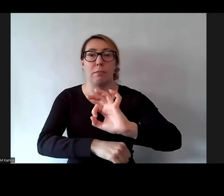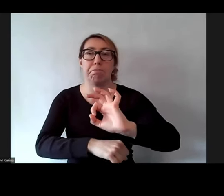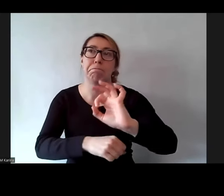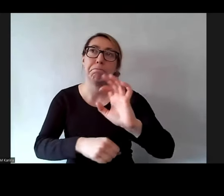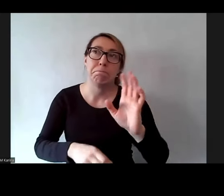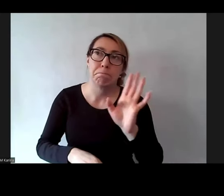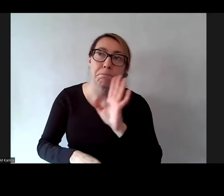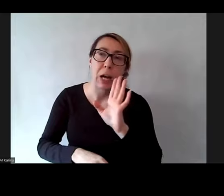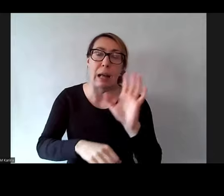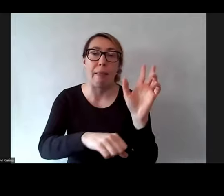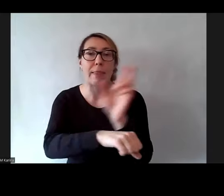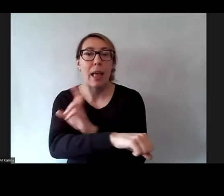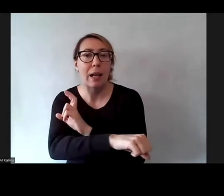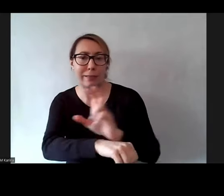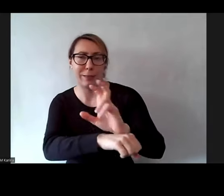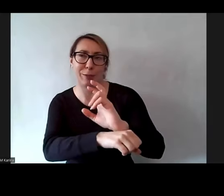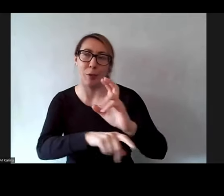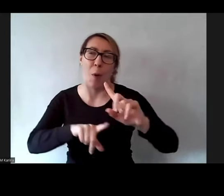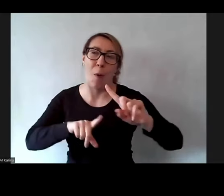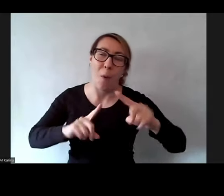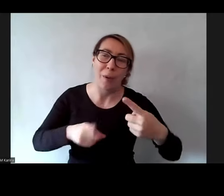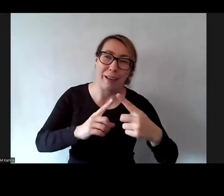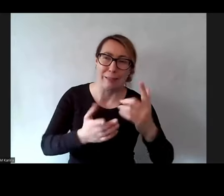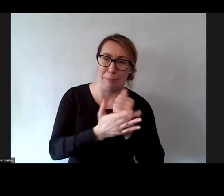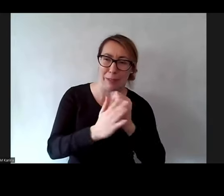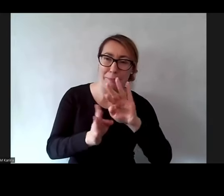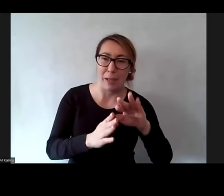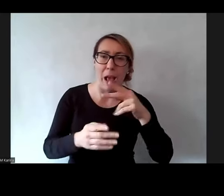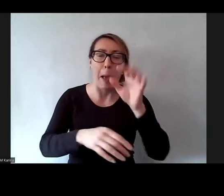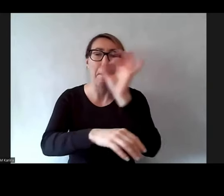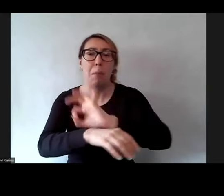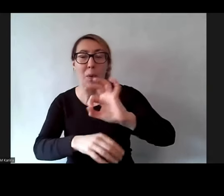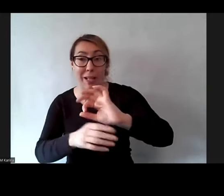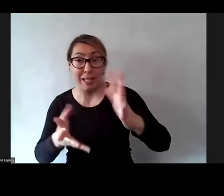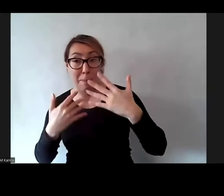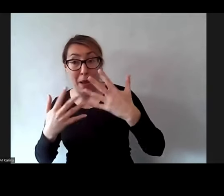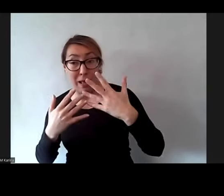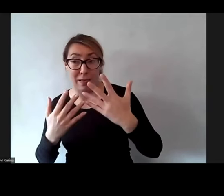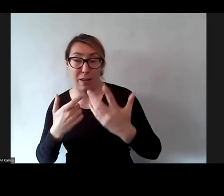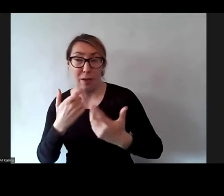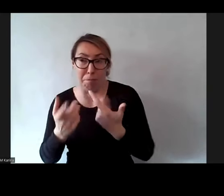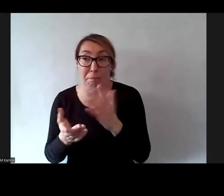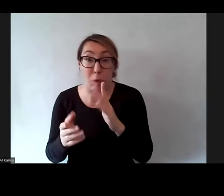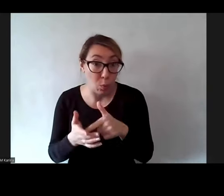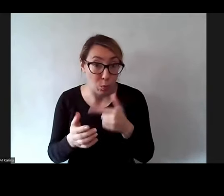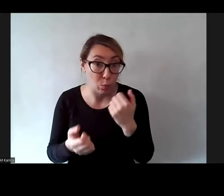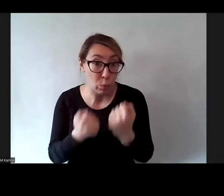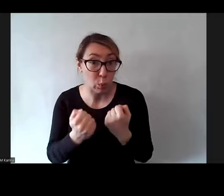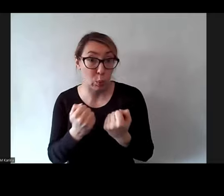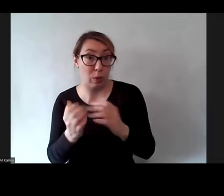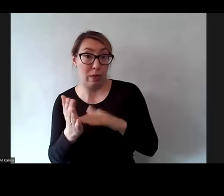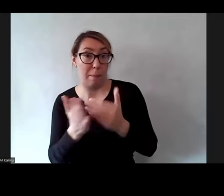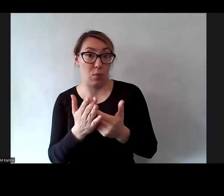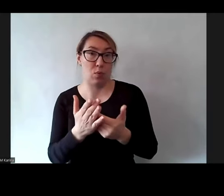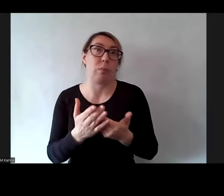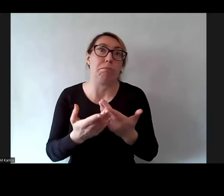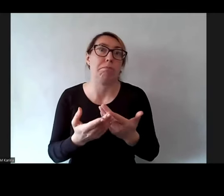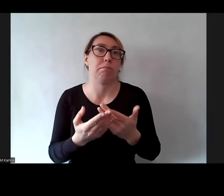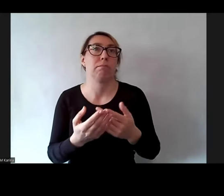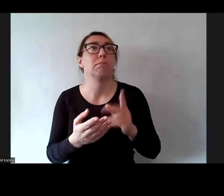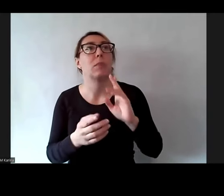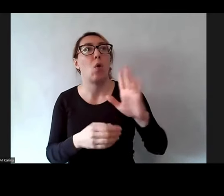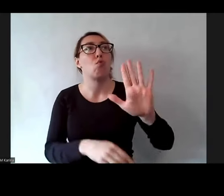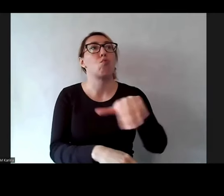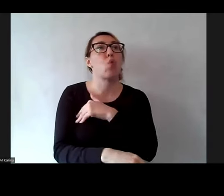technicznej, organizacyjnej strony, jak wygląda projektowanie takiego spaceru. Czy to jest trudne? Na przykład, nie wiem, znalazła się jakaś szkoła, która